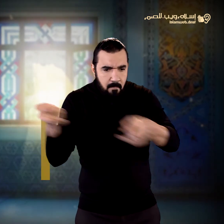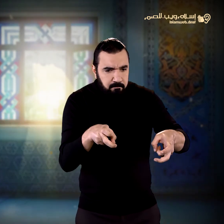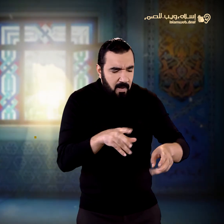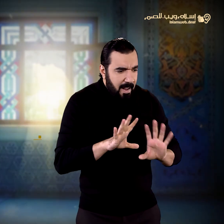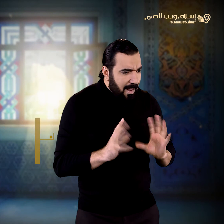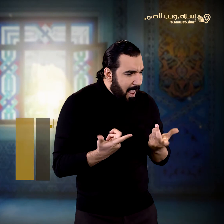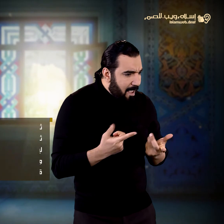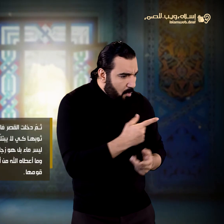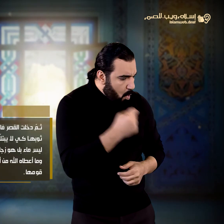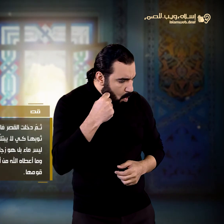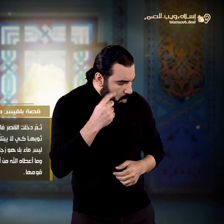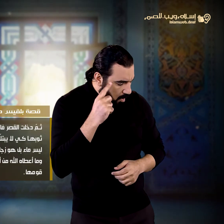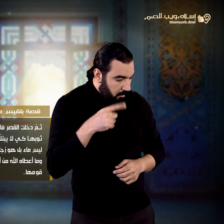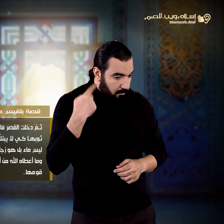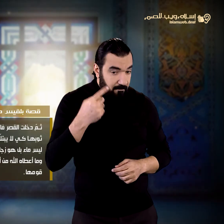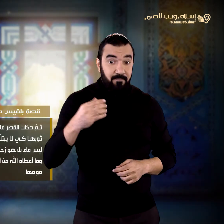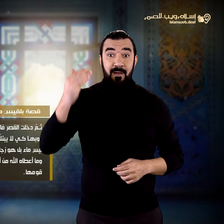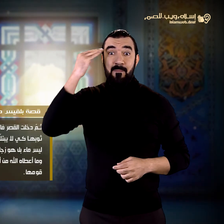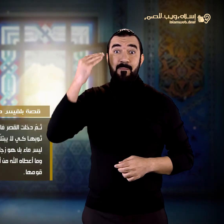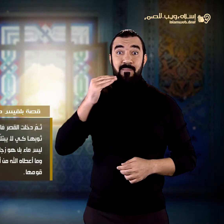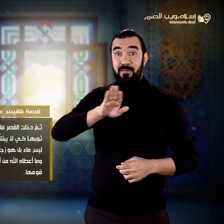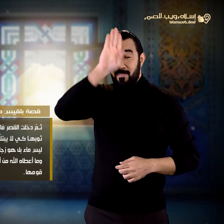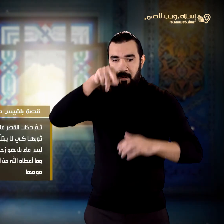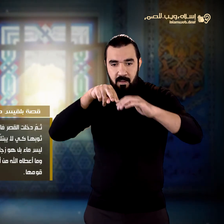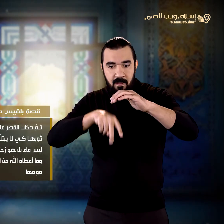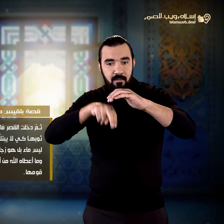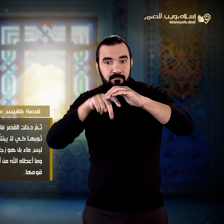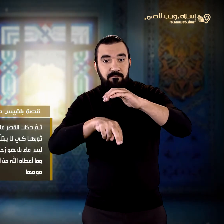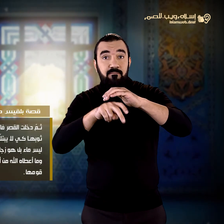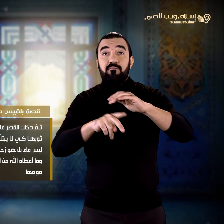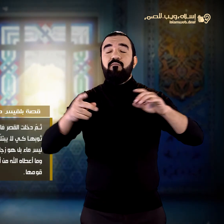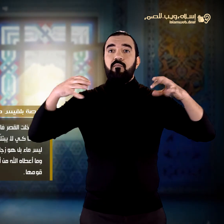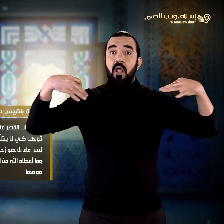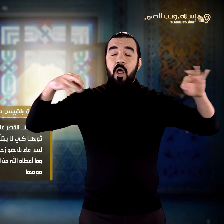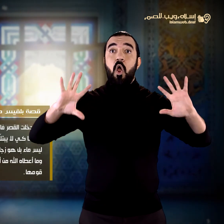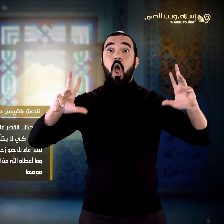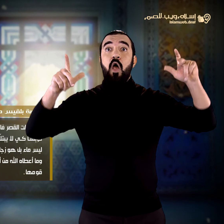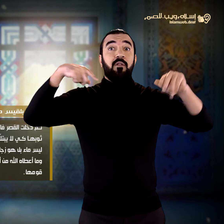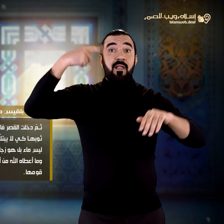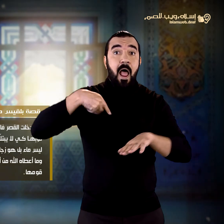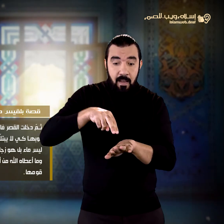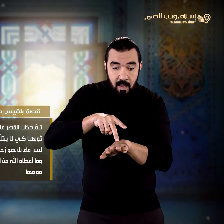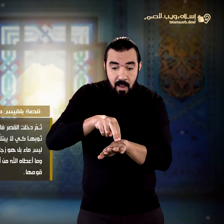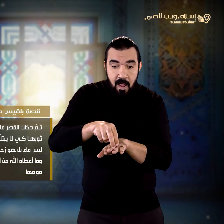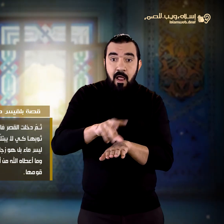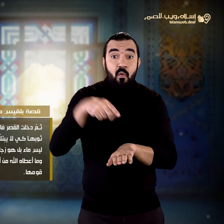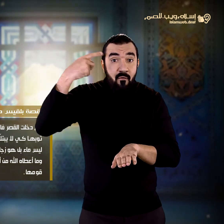هو ثم دخلت القصر فاعتقدت أنها تمشي على الماء ورفعت طرف